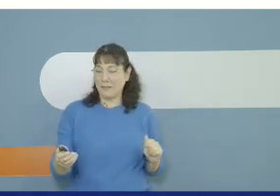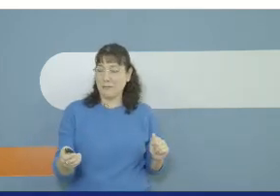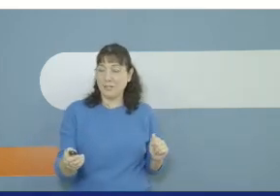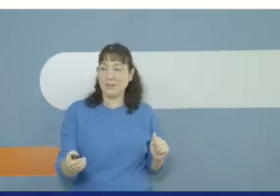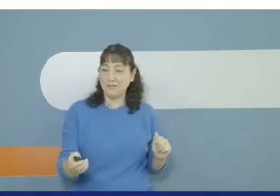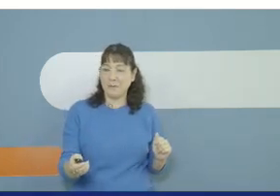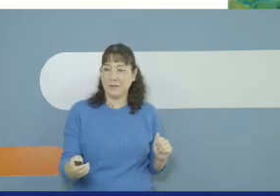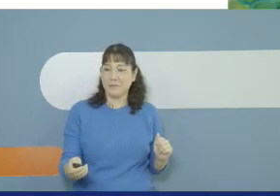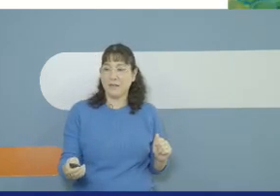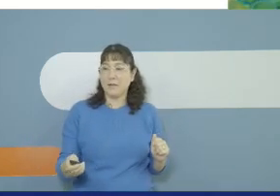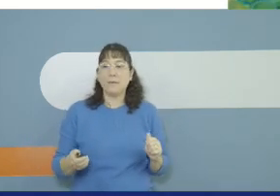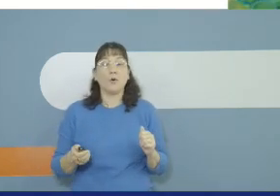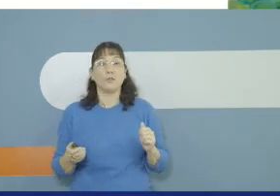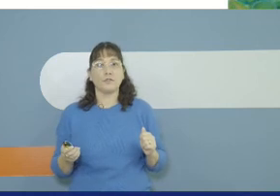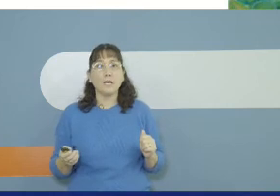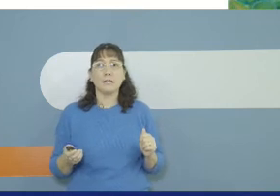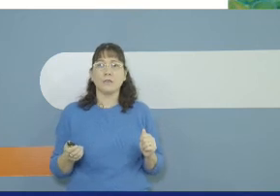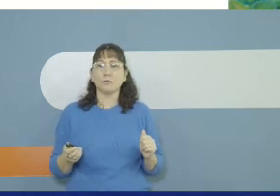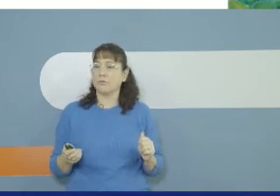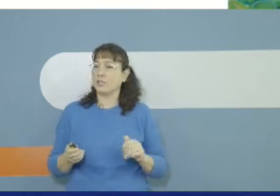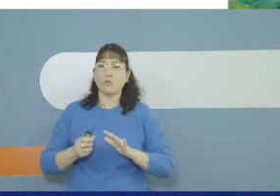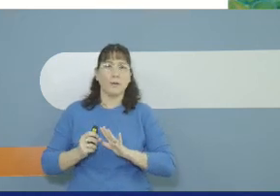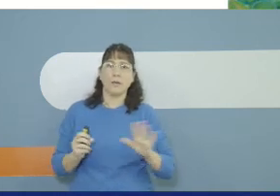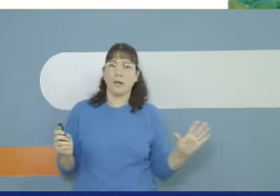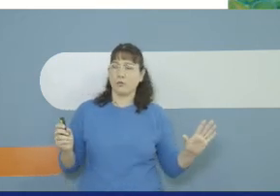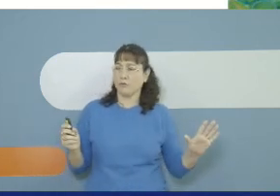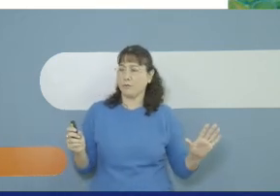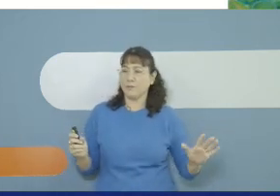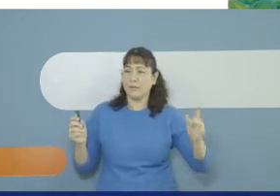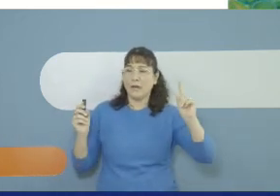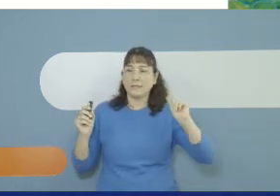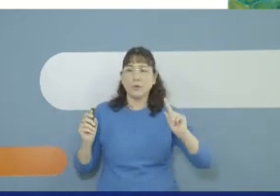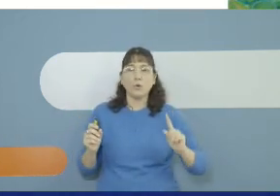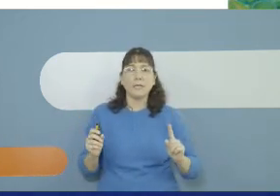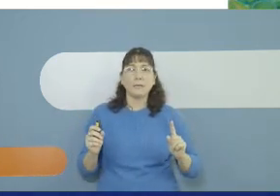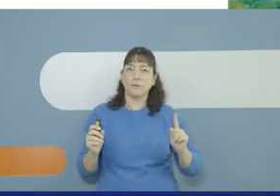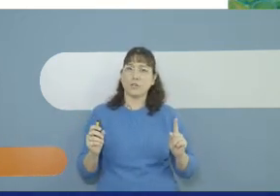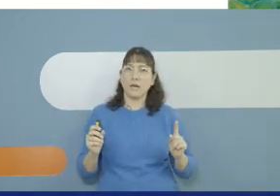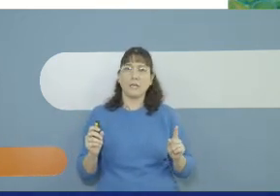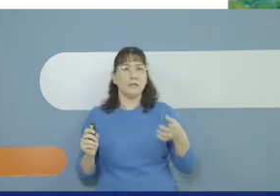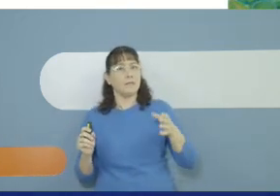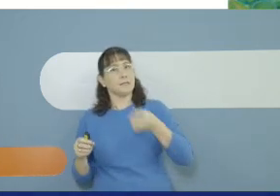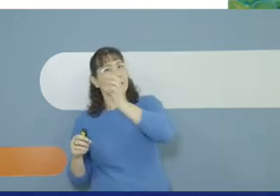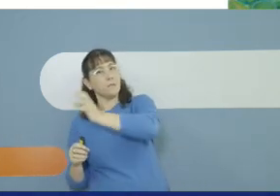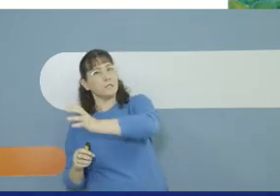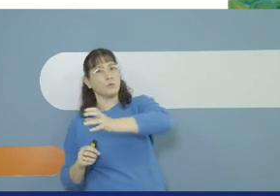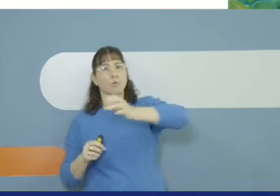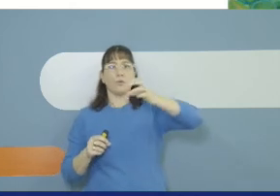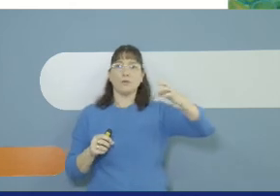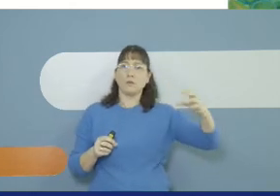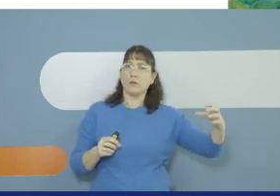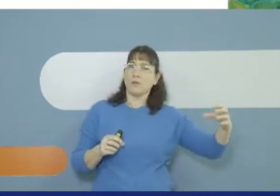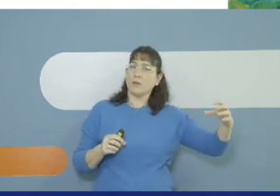התמונות להמשיך ולספר מה עוד אפשר לעשות? יש עוד הרבה רעיונות אתם יכולים למשל לצייר